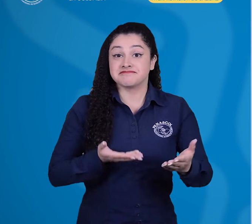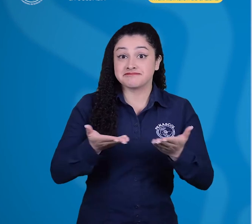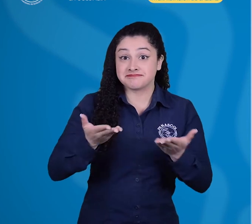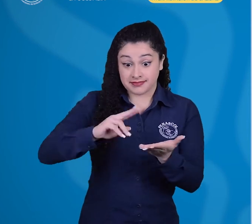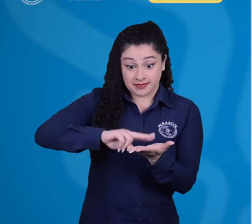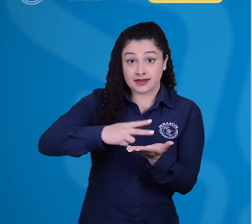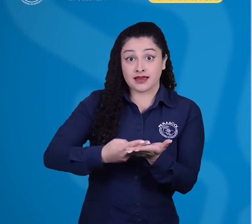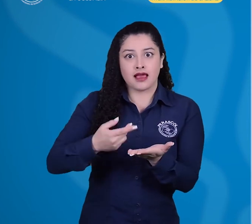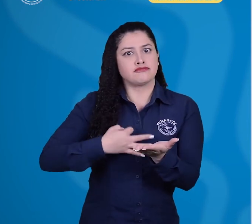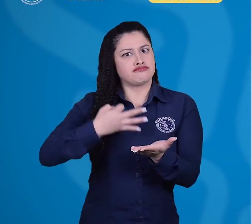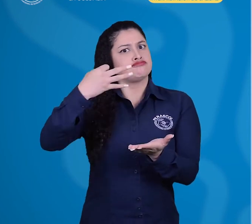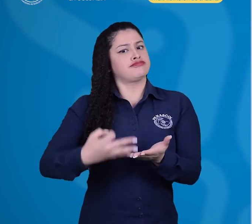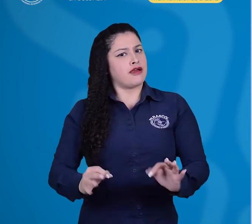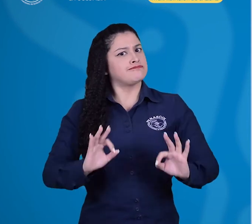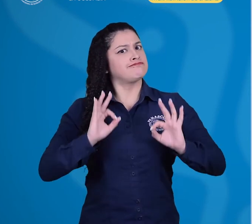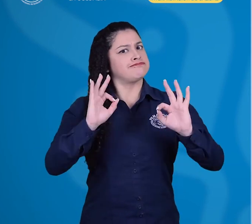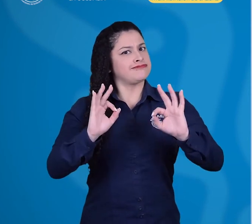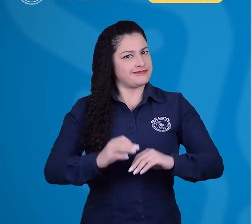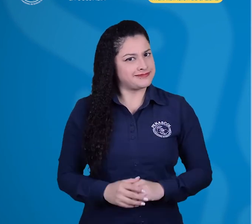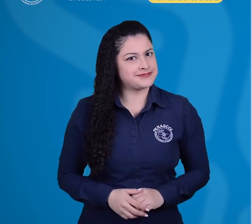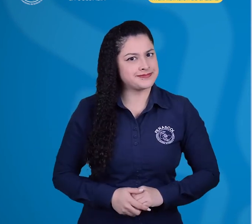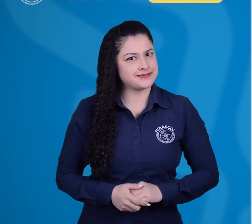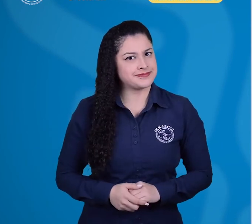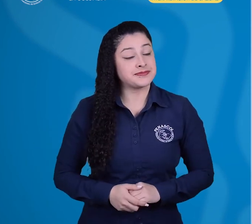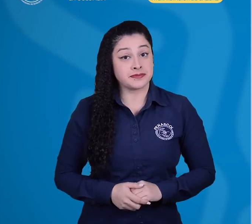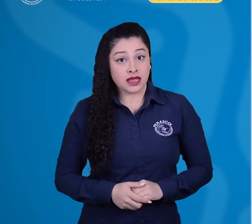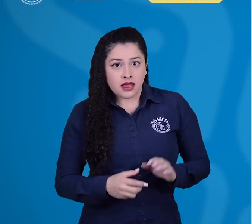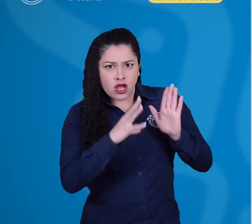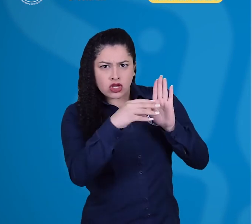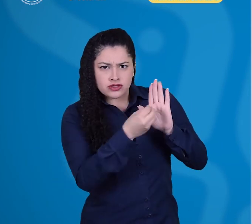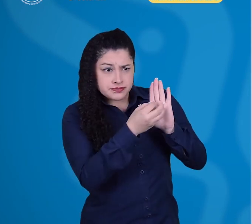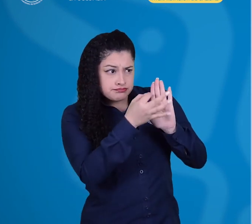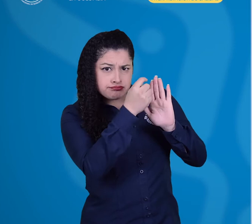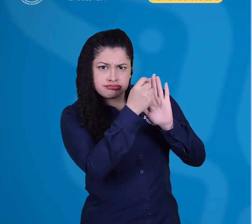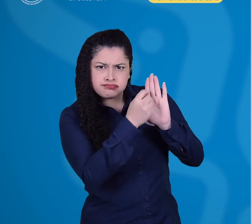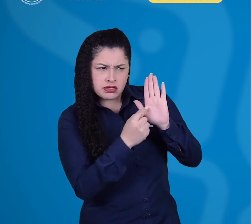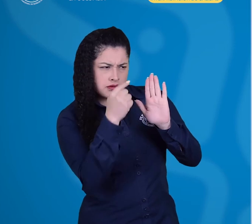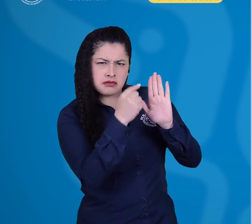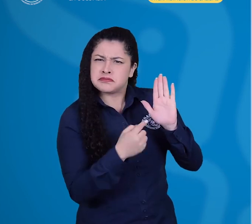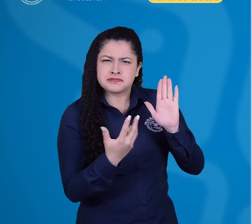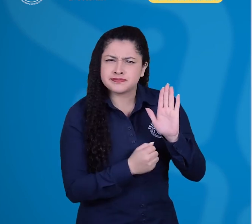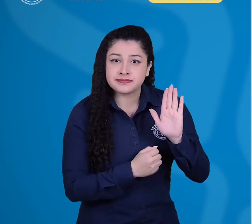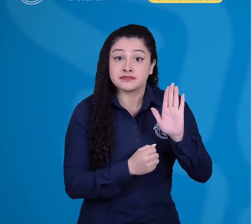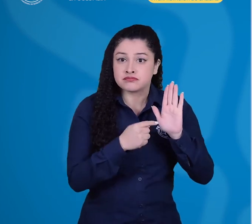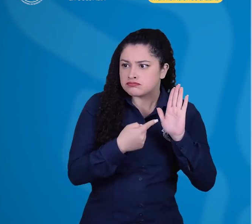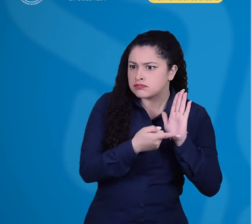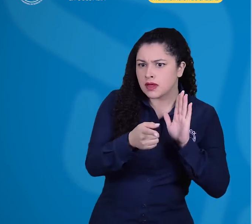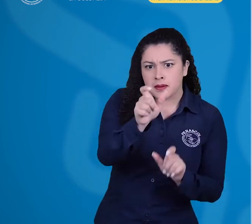Ética y servicios de interpretación de calidad Contar un código supone reconocer la dimensión